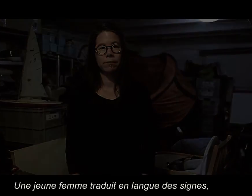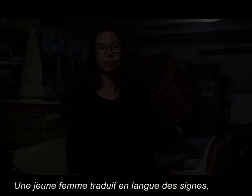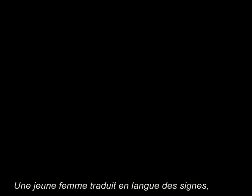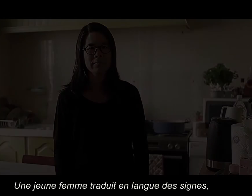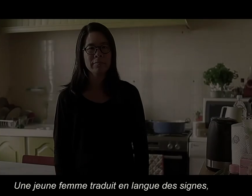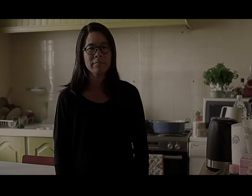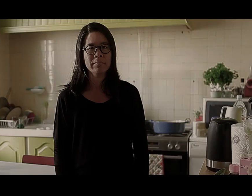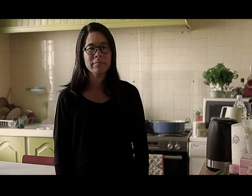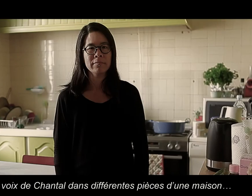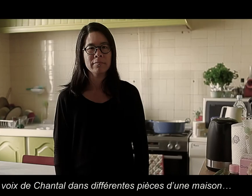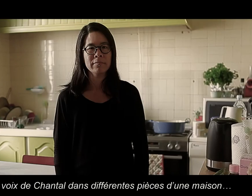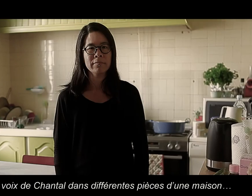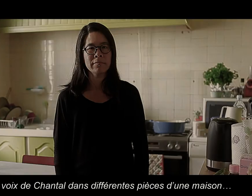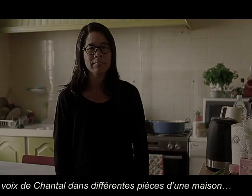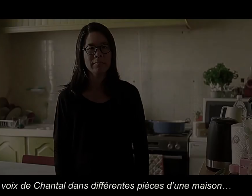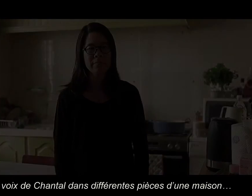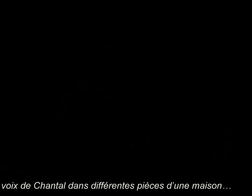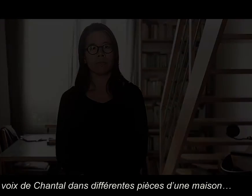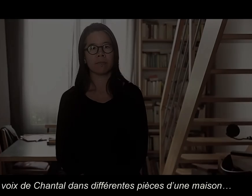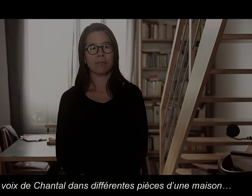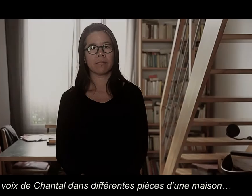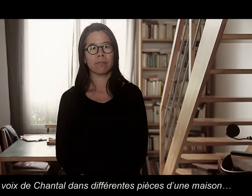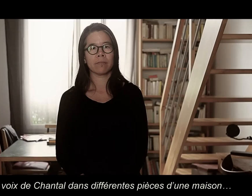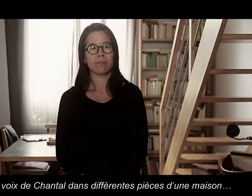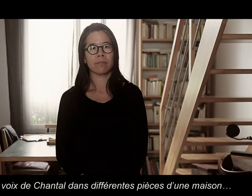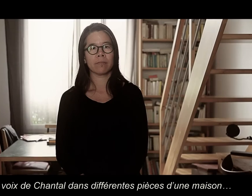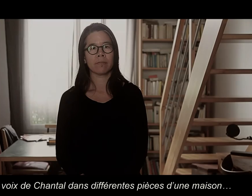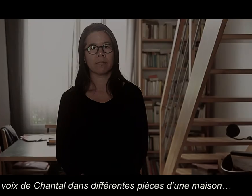signes, la voix de Chantal dans différentes pièces d'une maison.